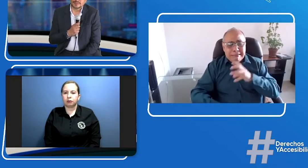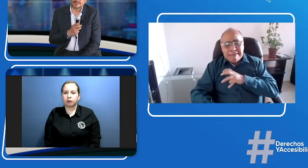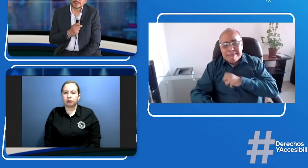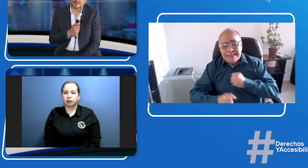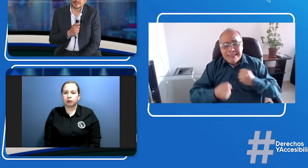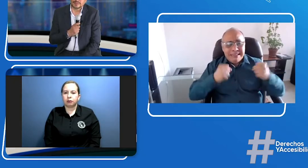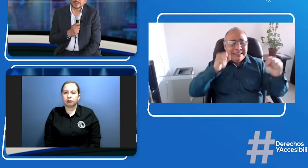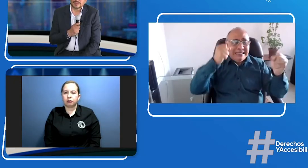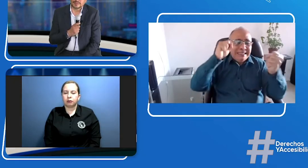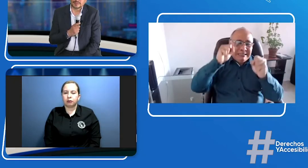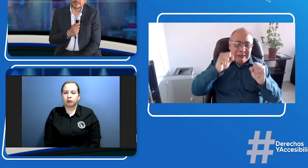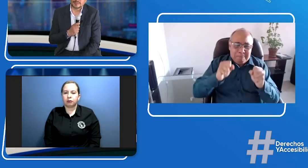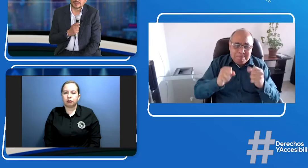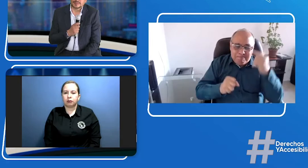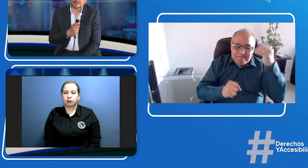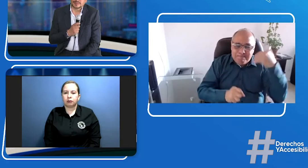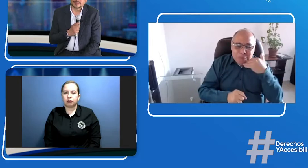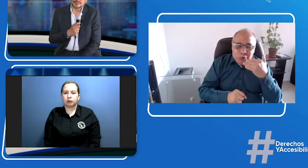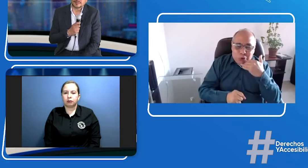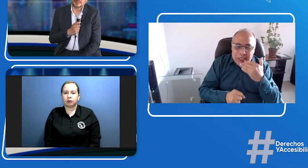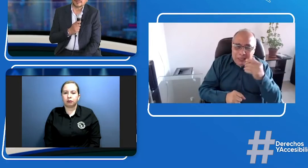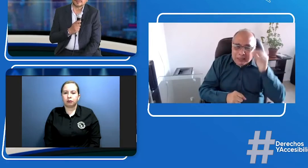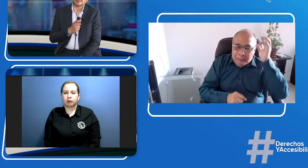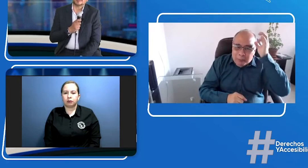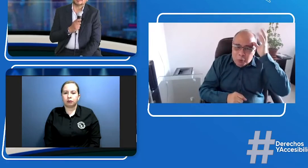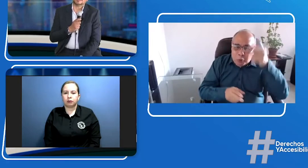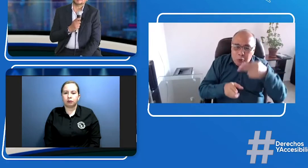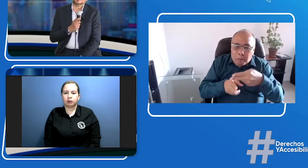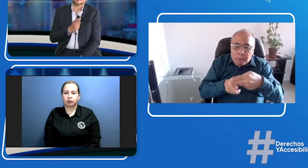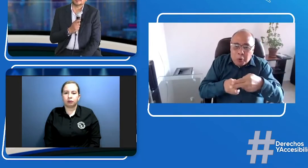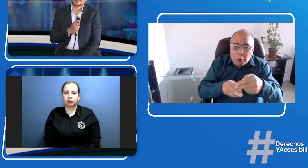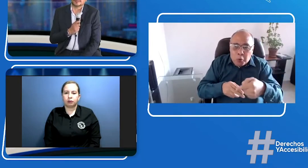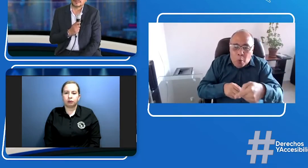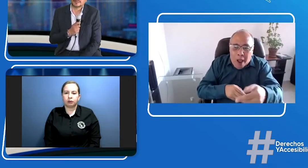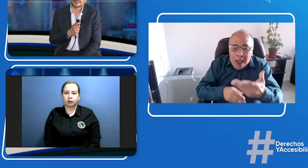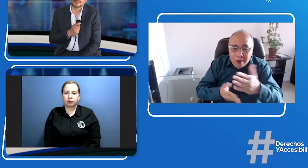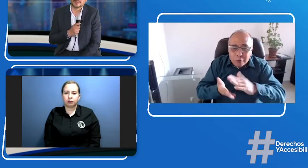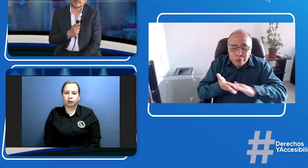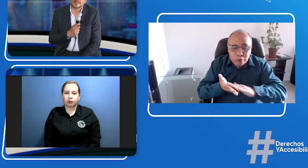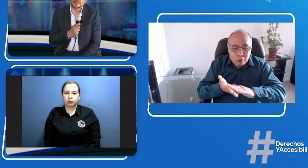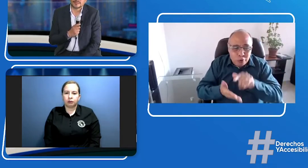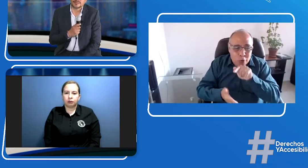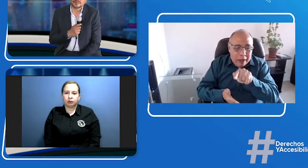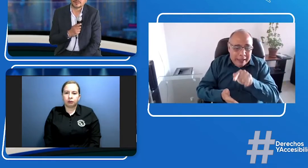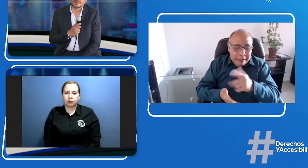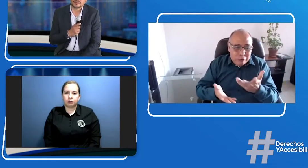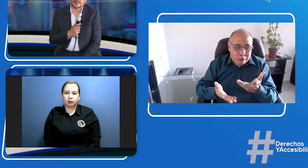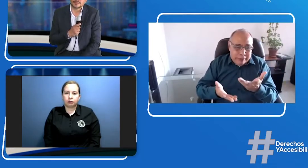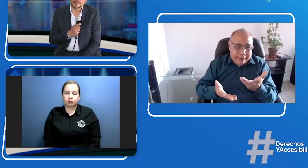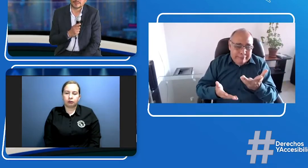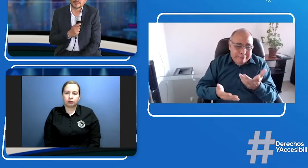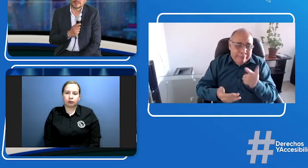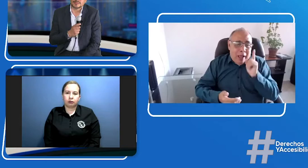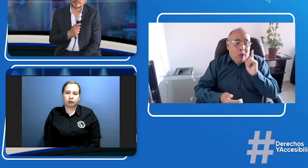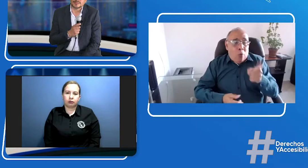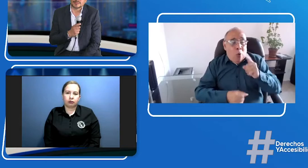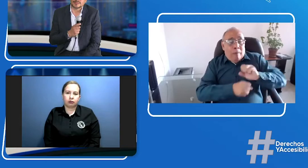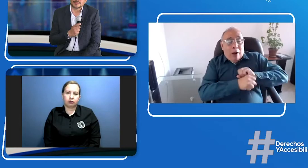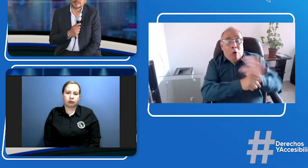regionales otro tipo de noticieros o de canales de televisión ya no lo cuentan entonces sería bueno ver